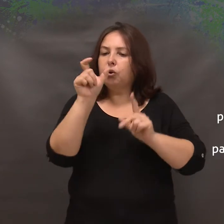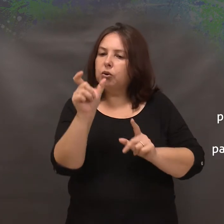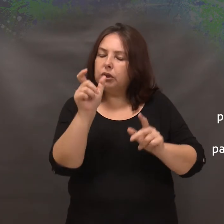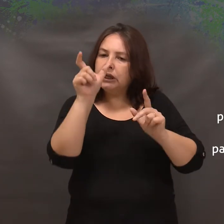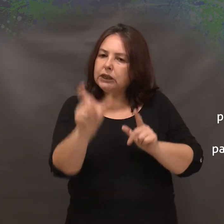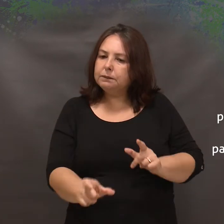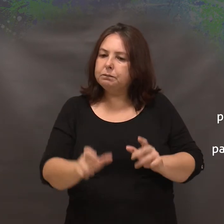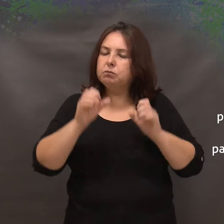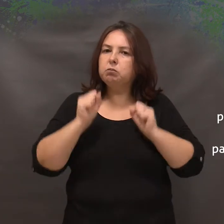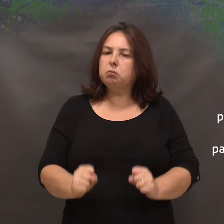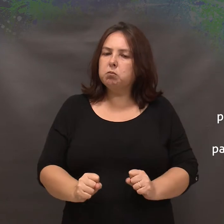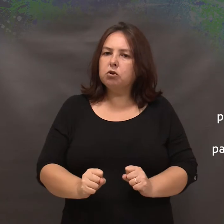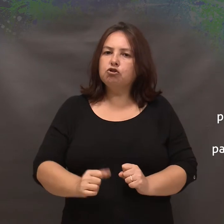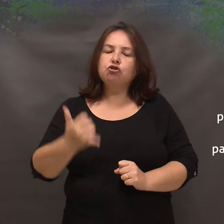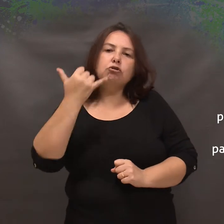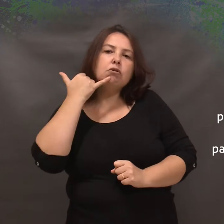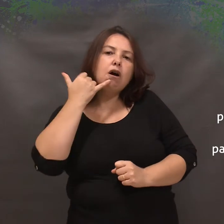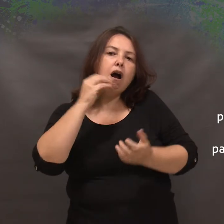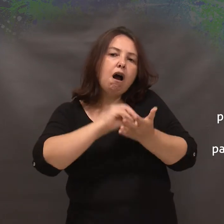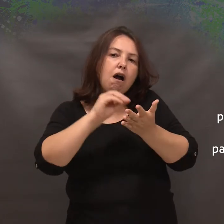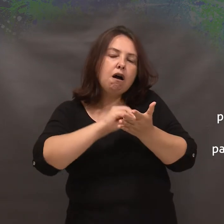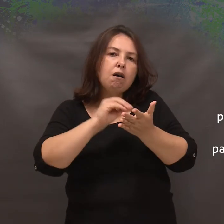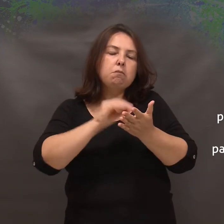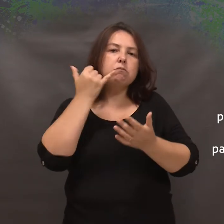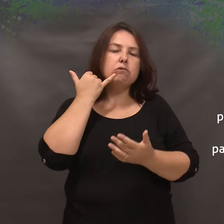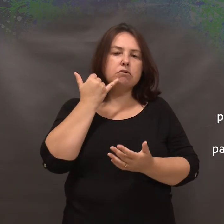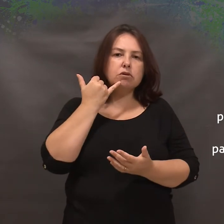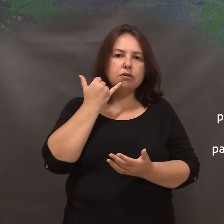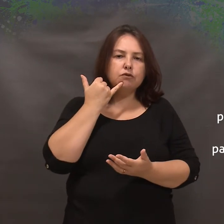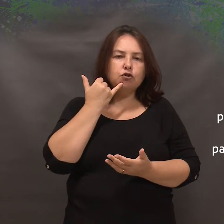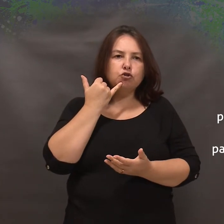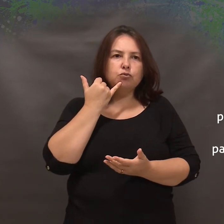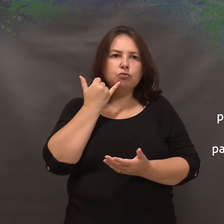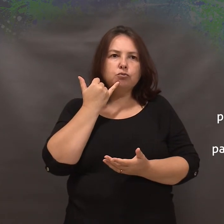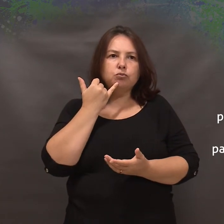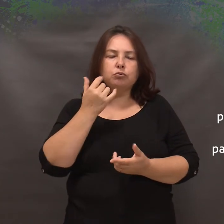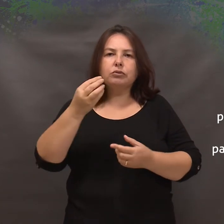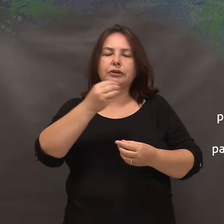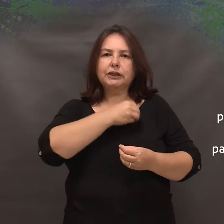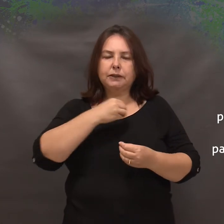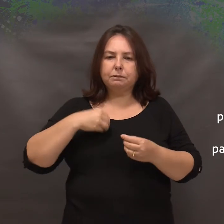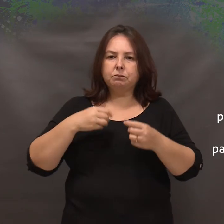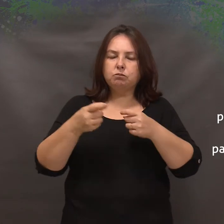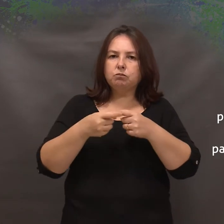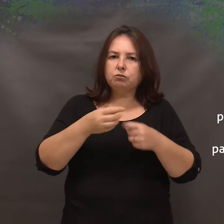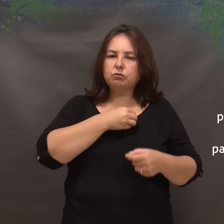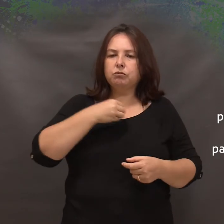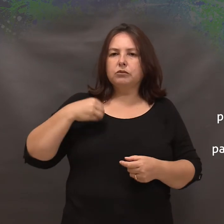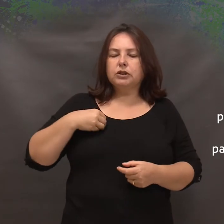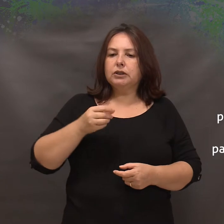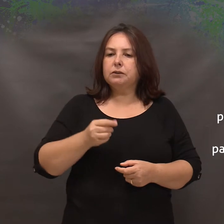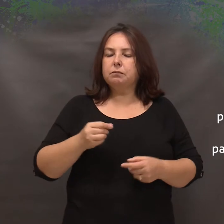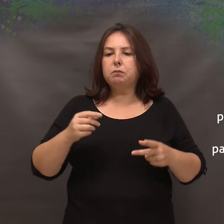de agendamento telefônico de consulta de pacientes idosos e pessoas com